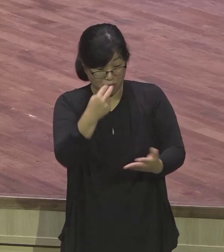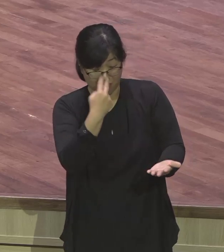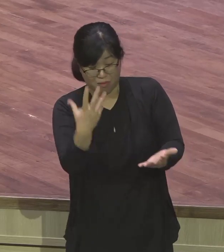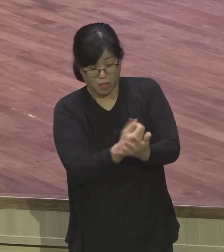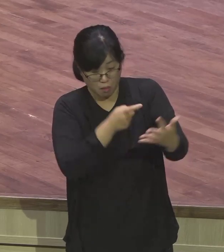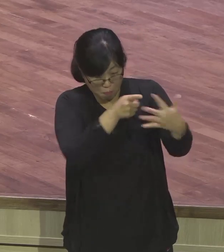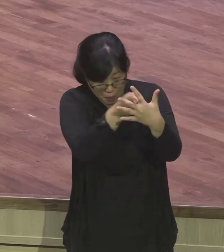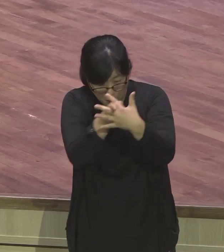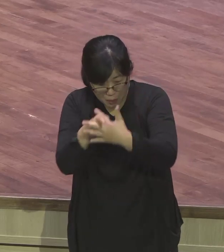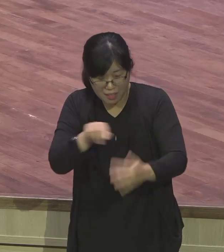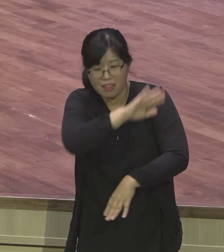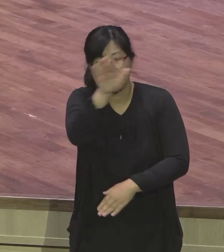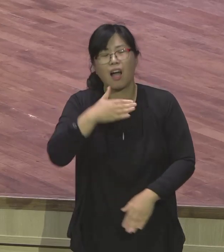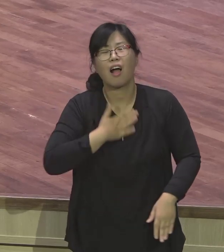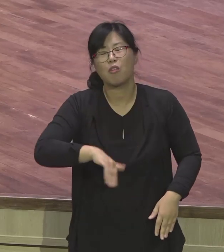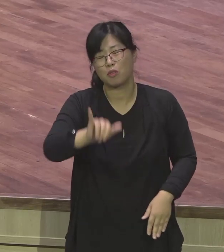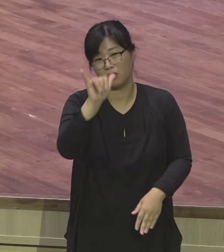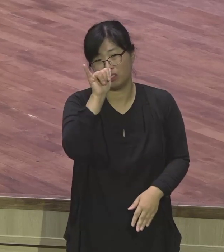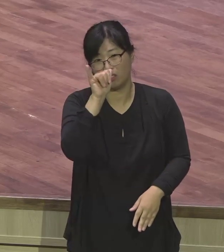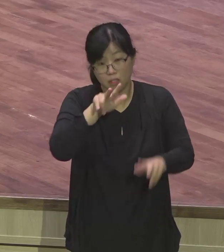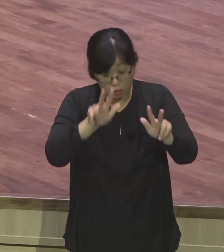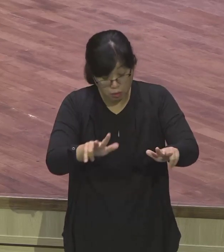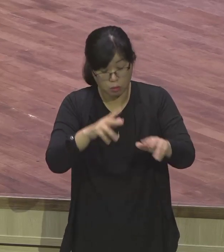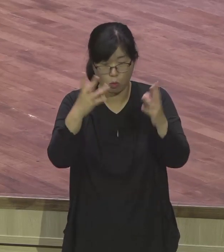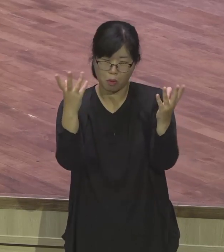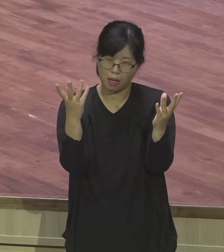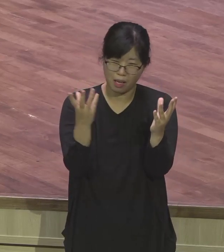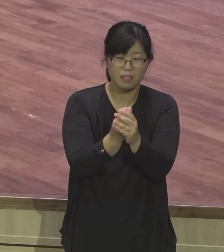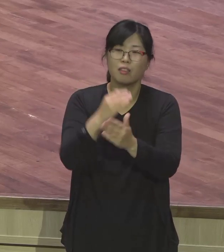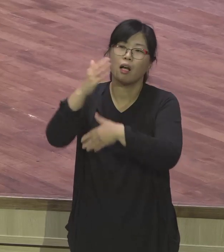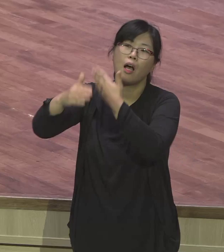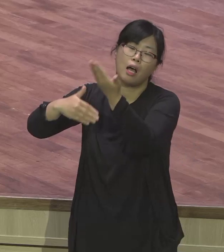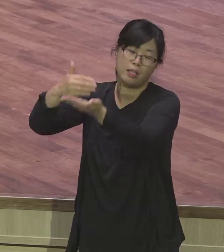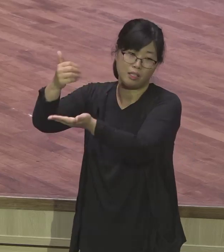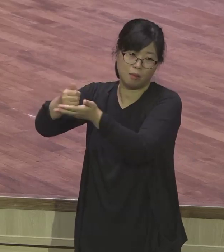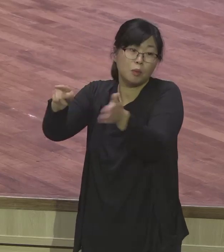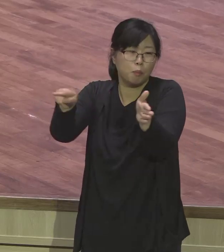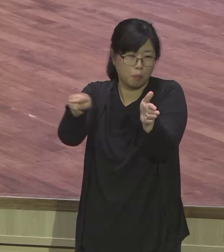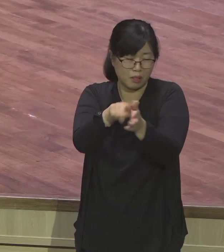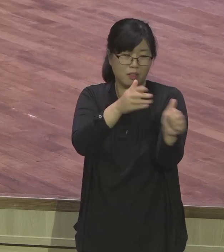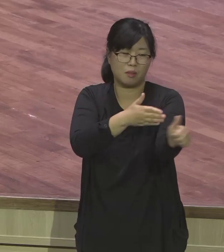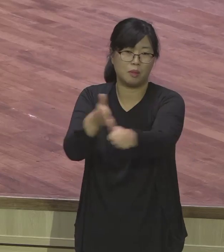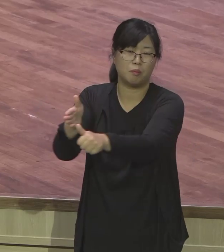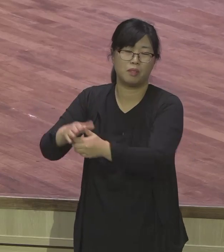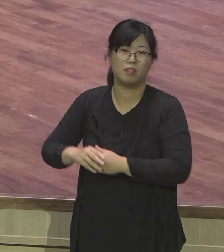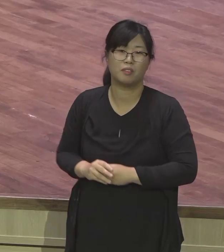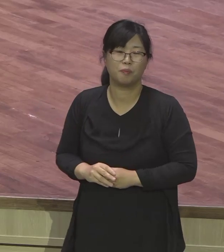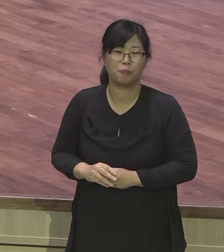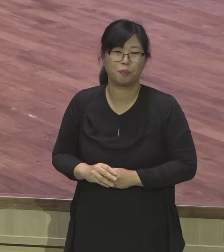하나님의 말씀을 날마다 깨달아 날로 날로 그렇게 맛을 알고 느끼게 되면